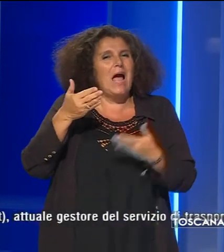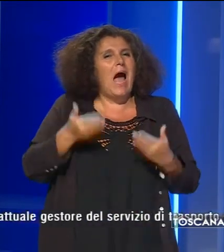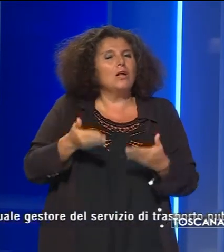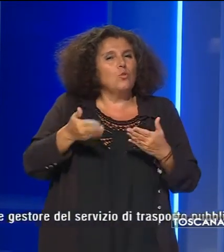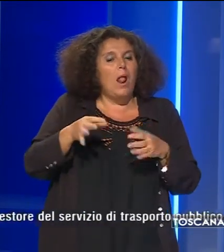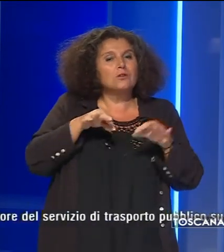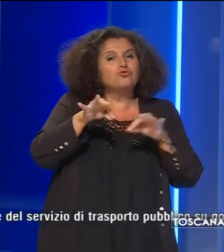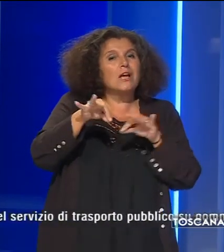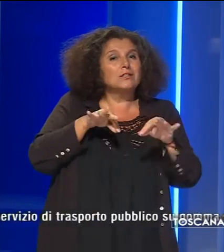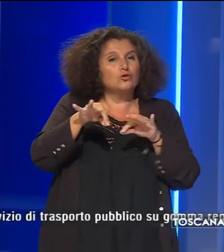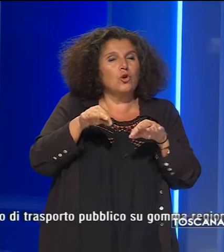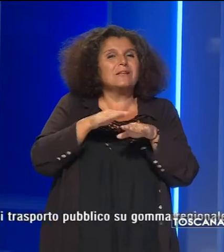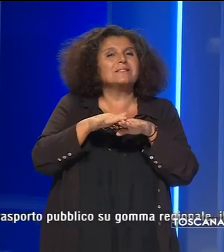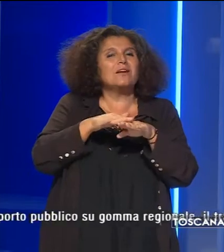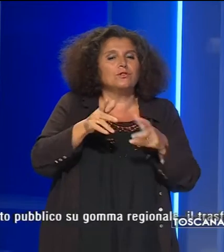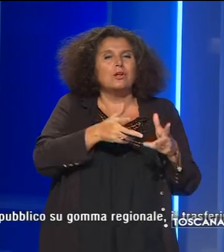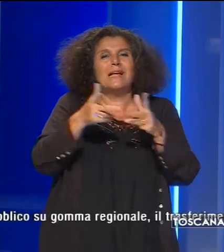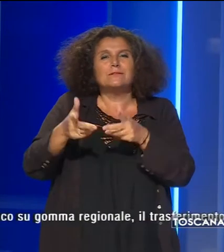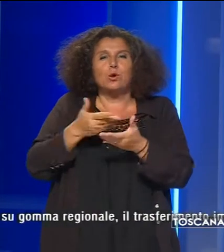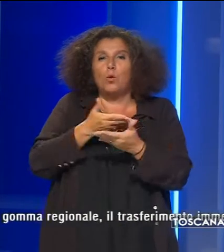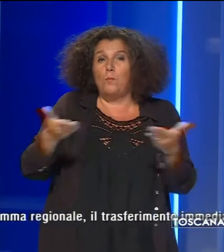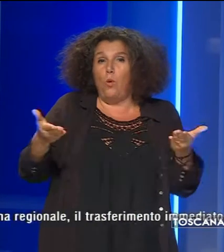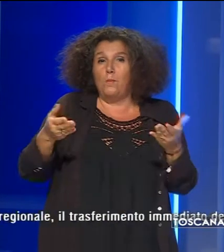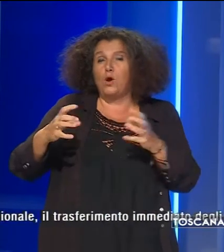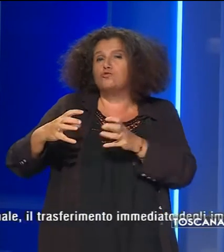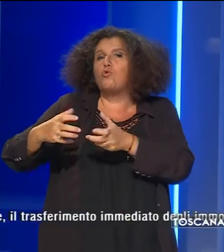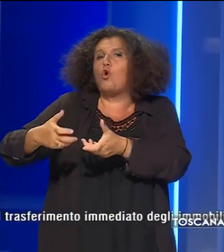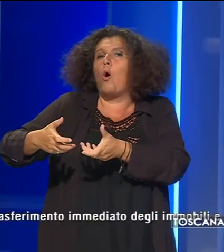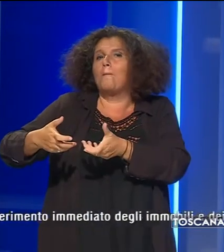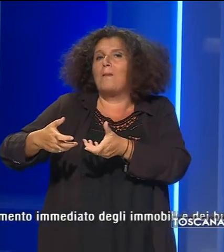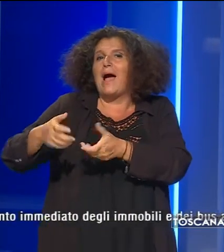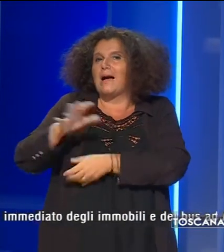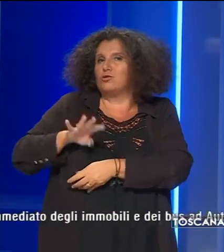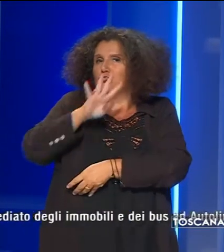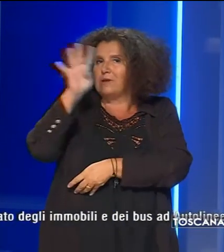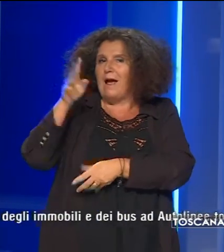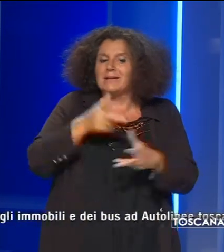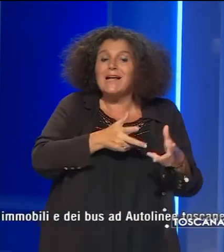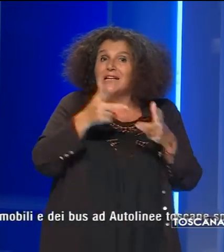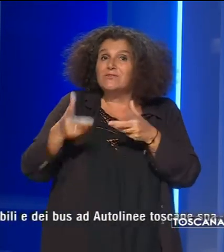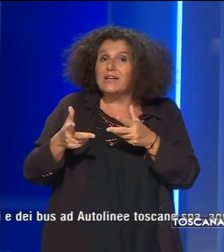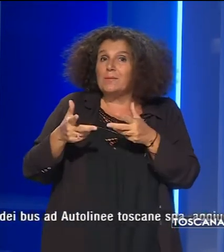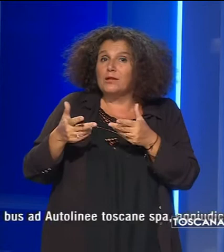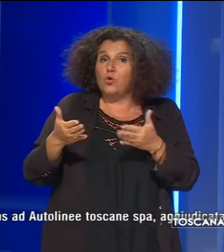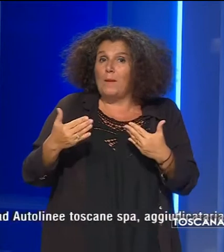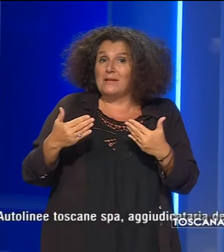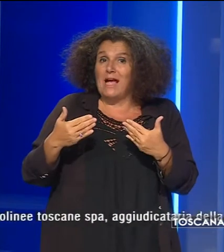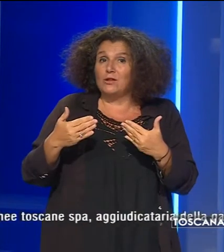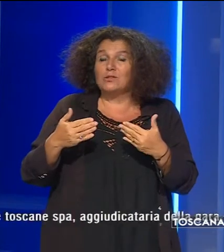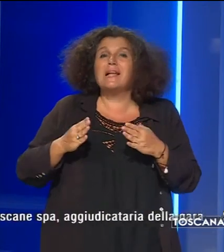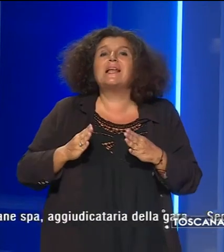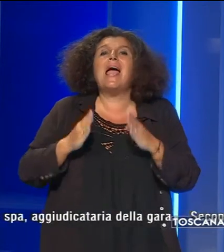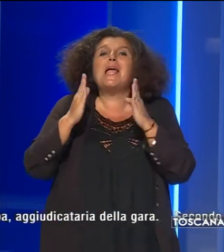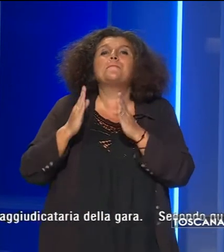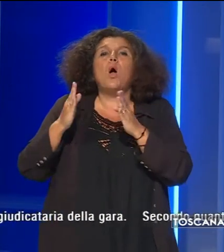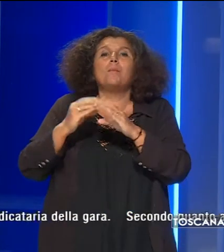gestore del servizio di trasporto pubblico su gomma regionale il trasferimento immediato degli immobili e